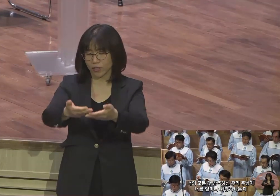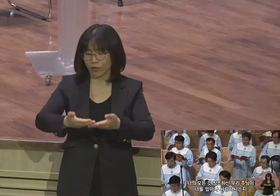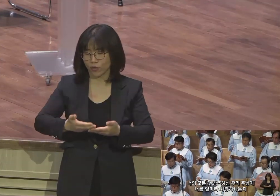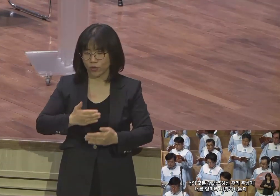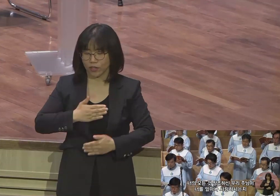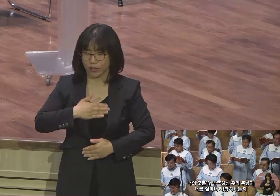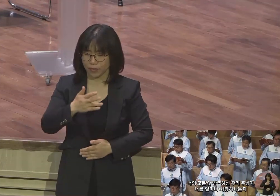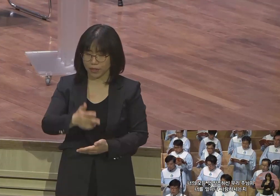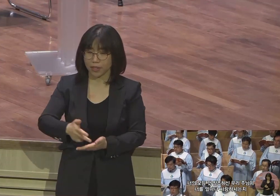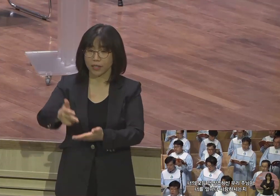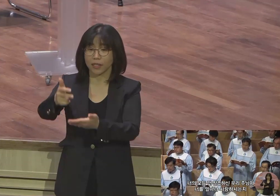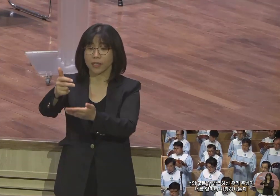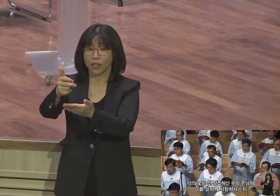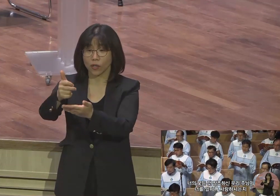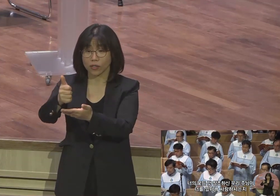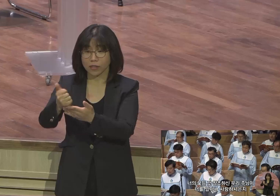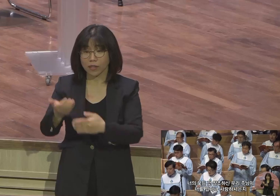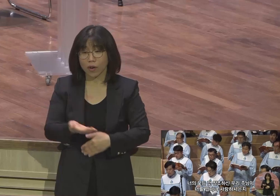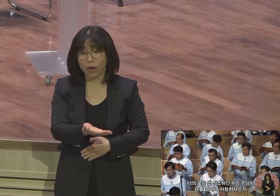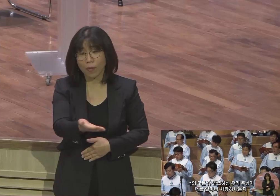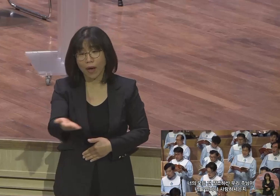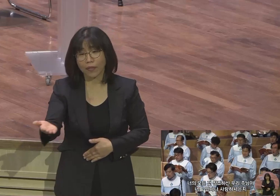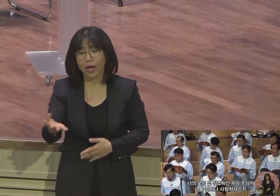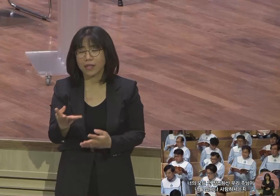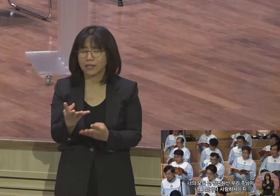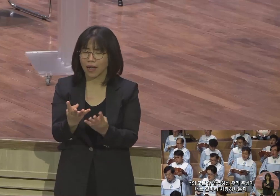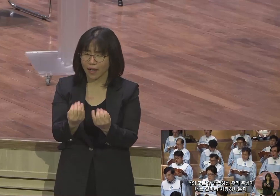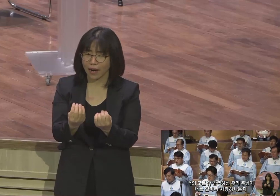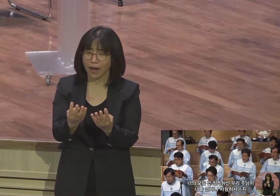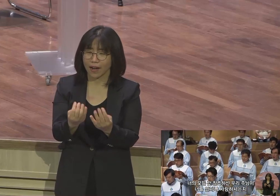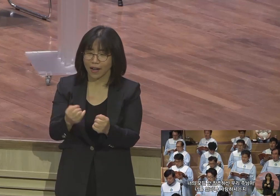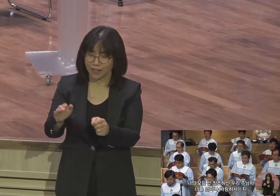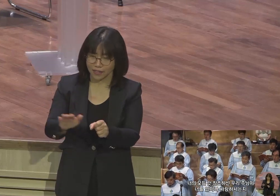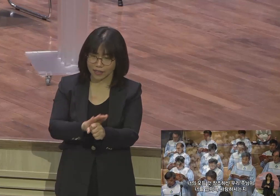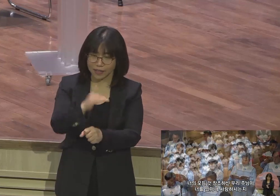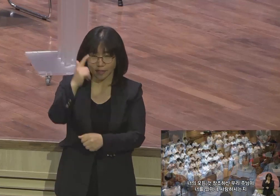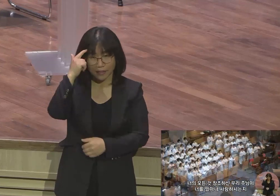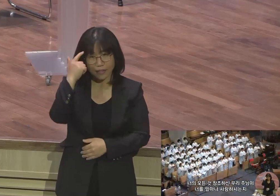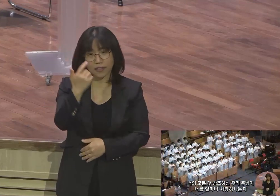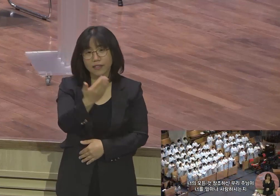주님은 너는 얼마나 사랑하시는지